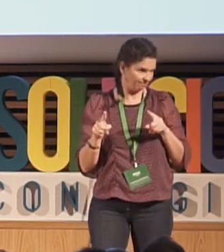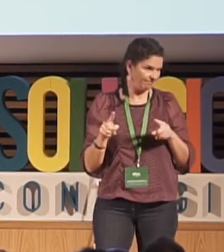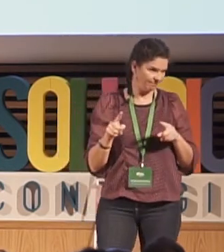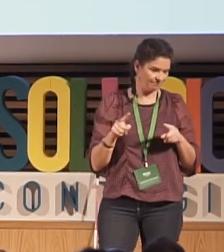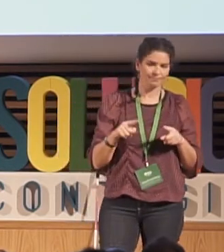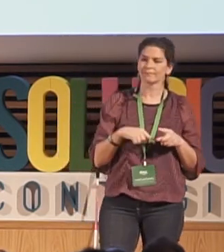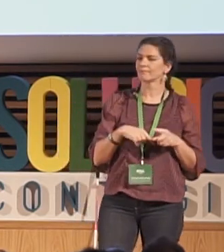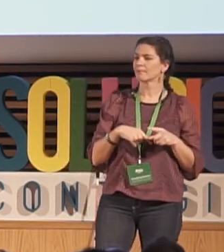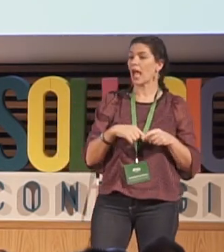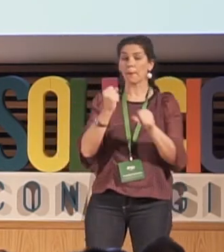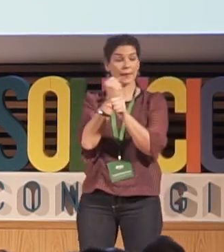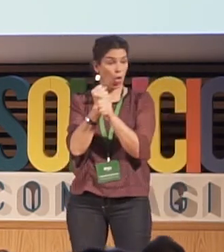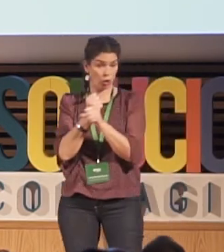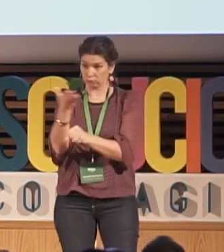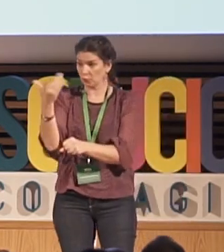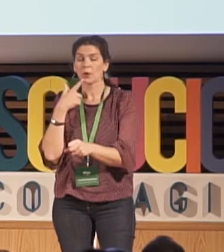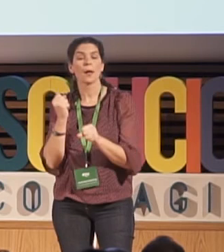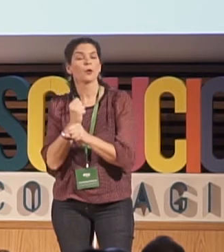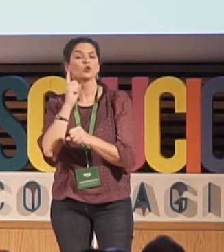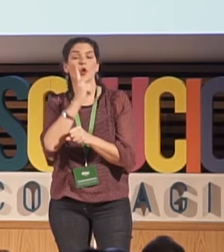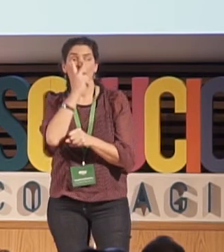sordociegas que no las hay todavía. Lo que es el empleo,